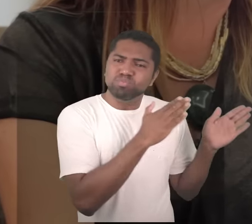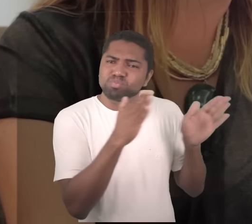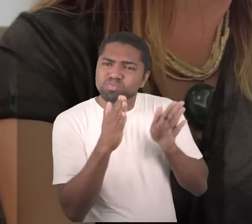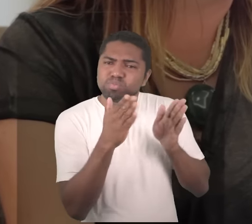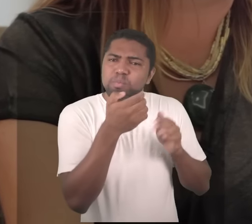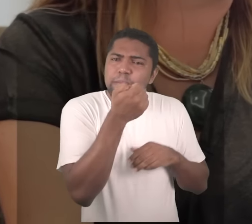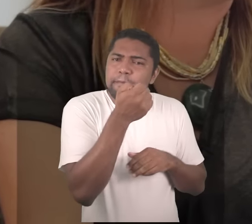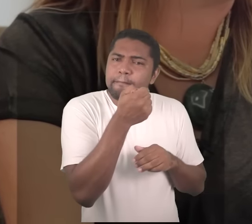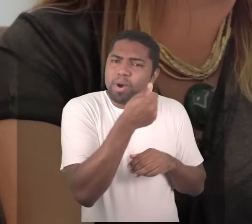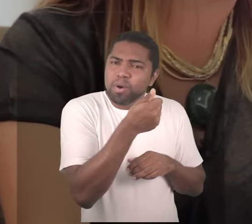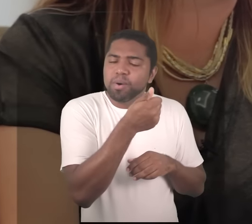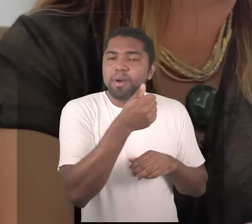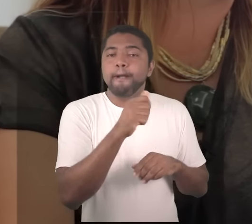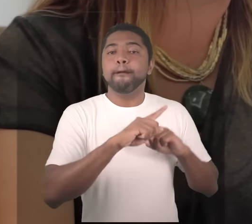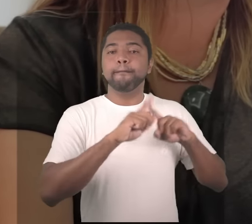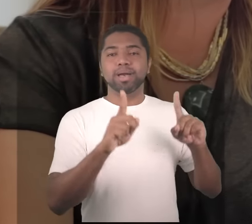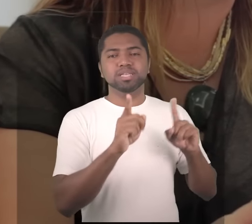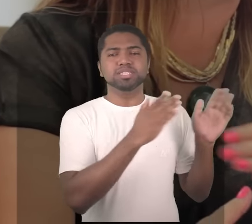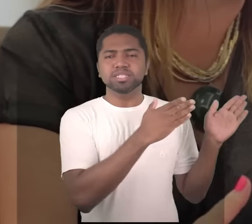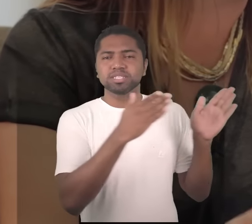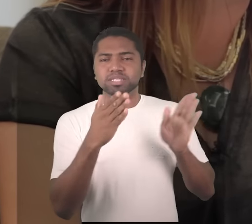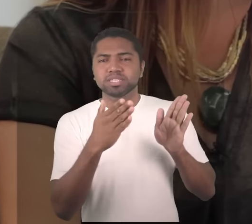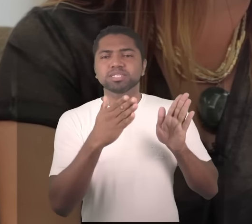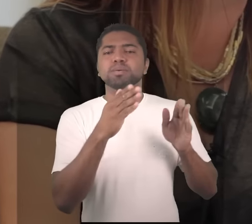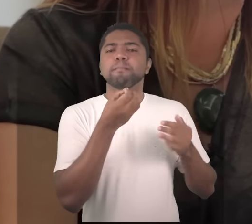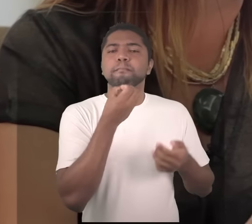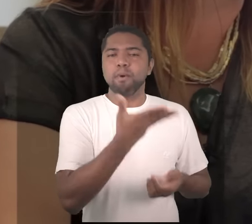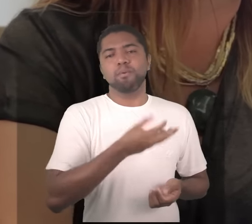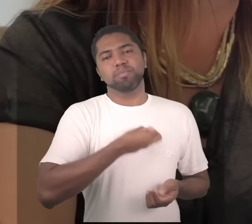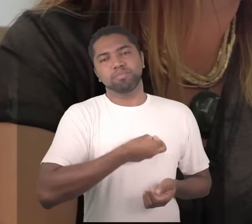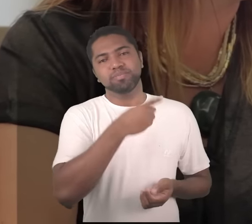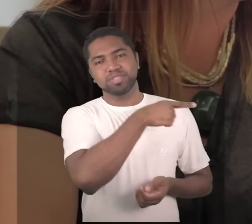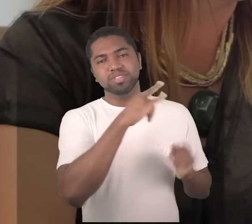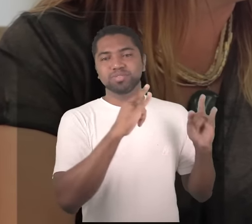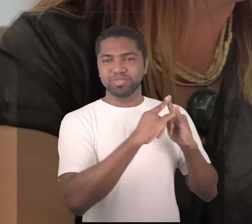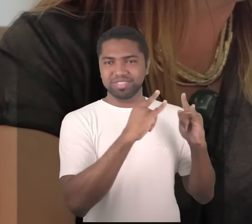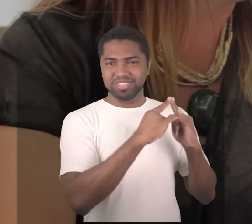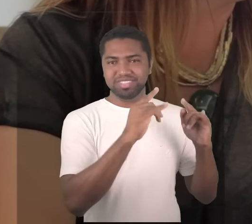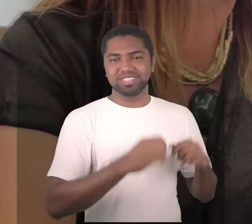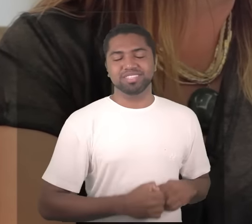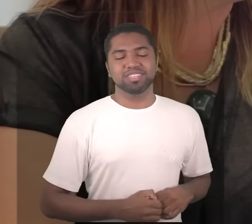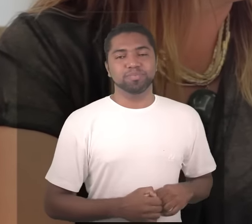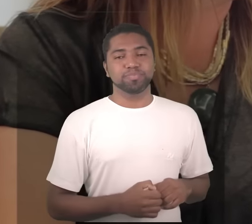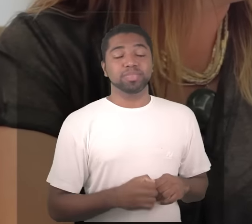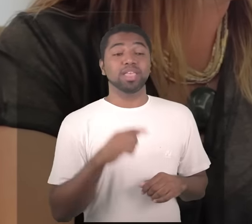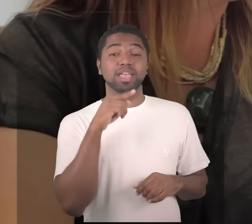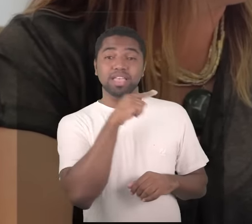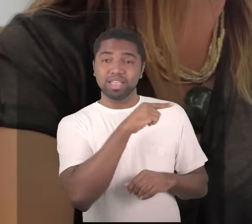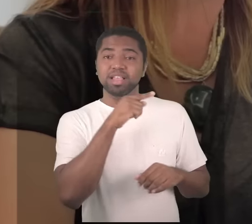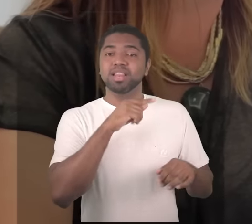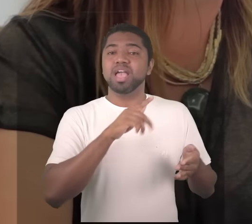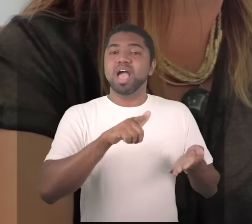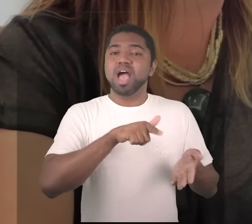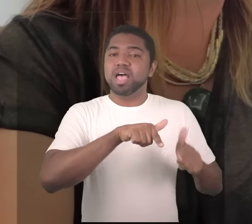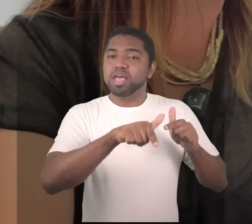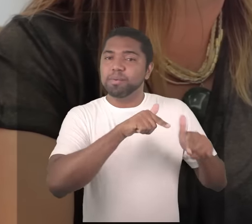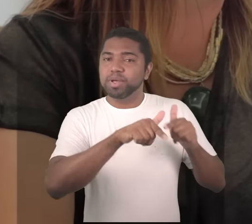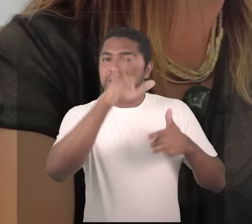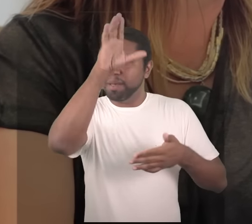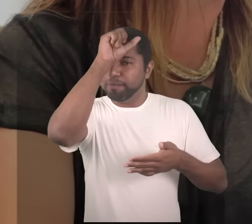e aí teve a profissão ele trabalha até hoje, né Juliano? até hoje o pai ficou muito tempo com o Mofaiate a nossa família ficou muito tempo